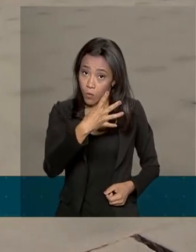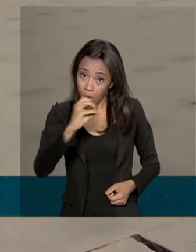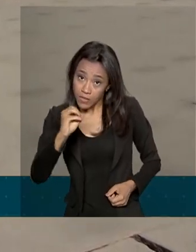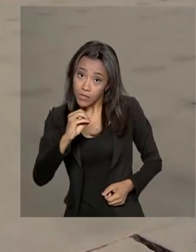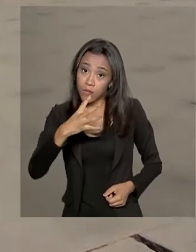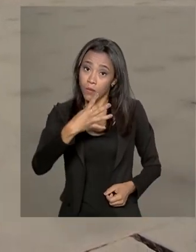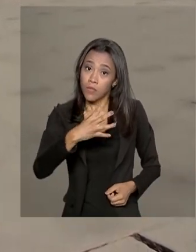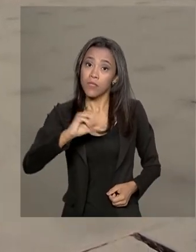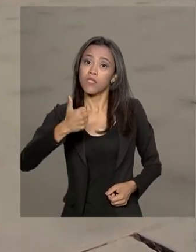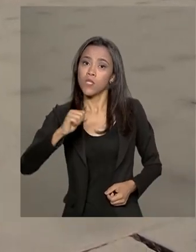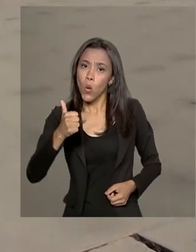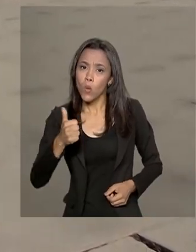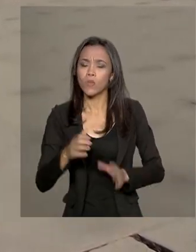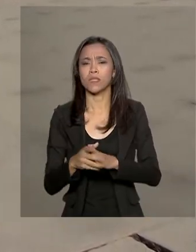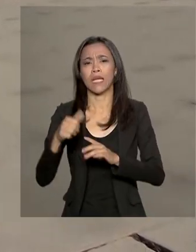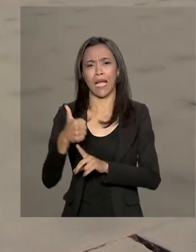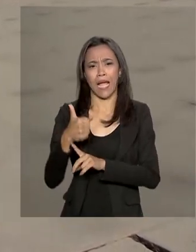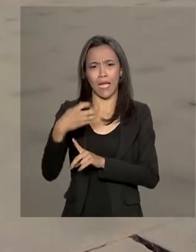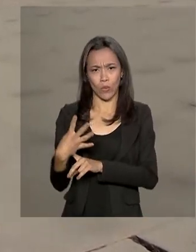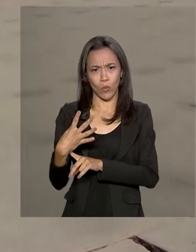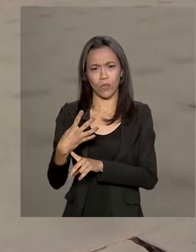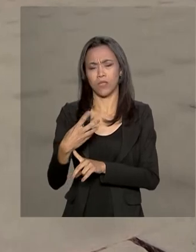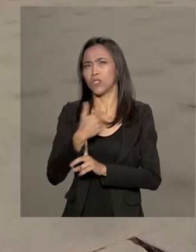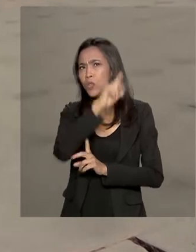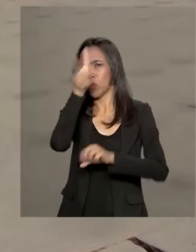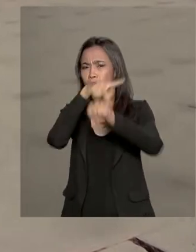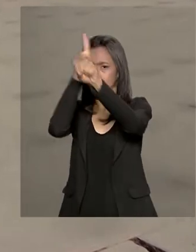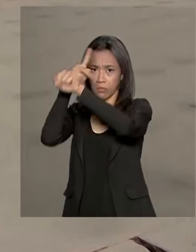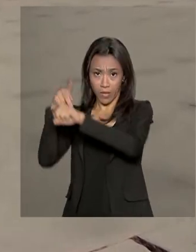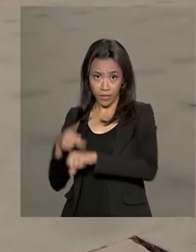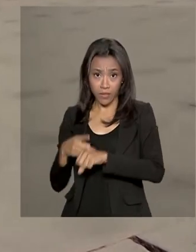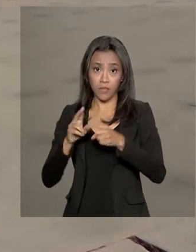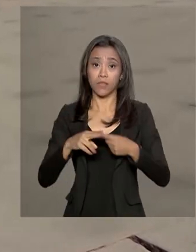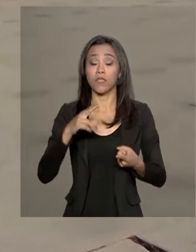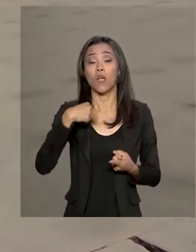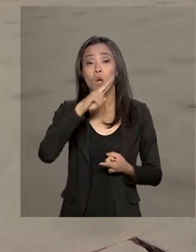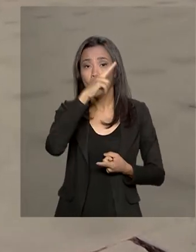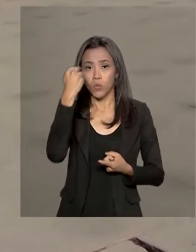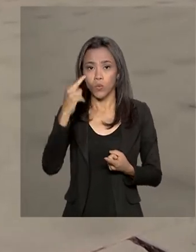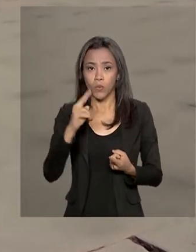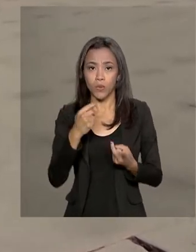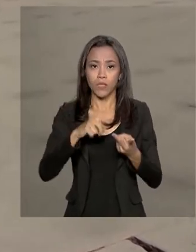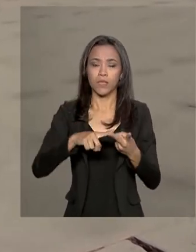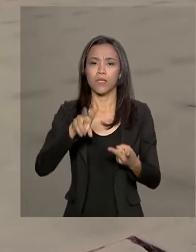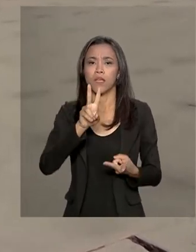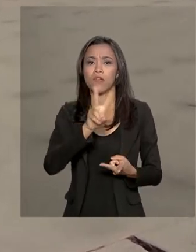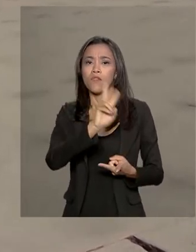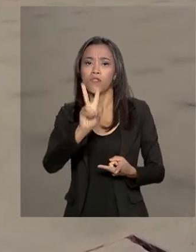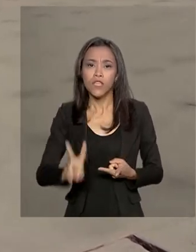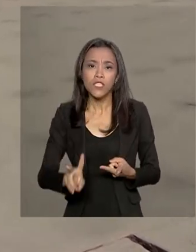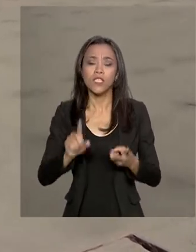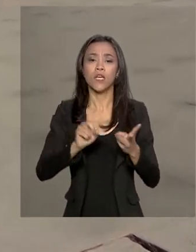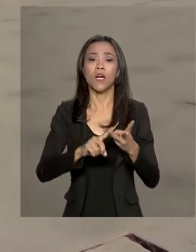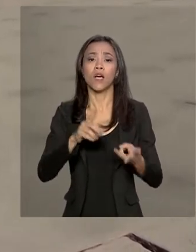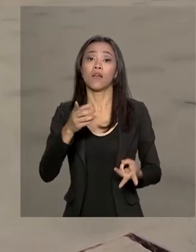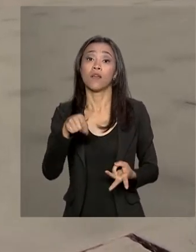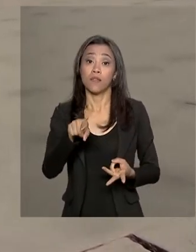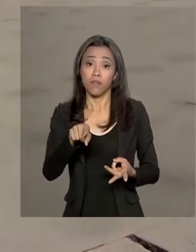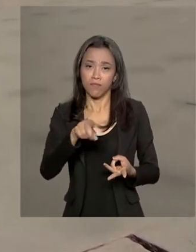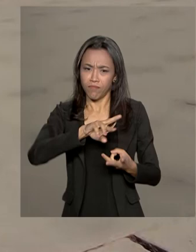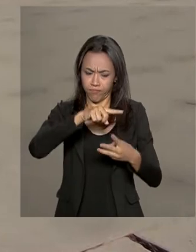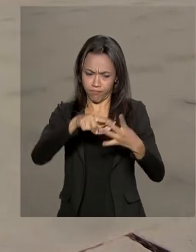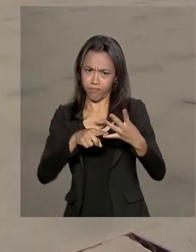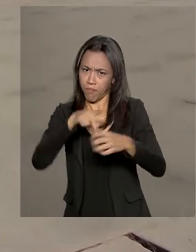brasileiros e 14 de nações amigas, como Honduras, Camarões, Vietnã e Peru. Esta é a segunda